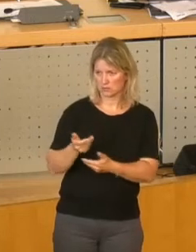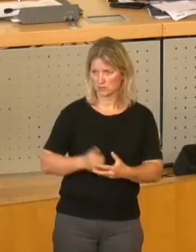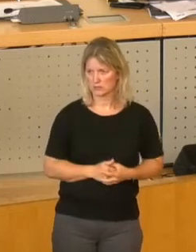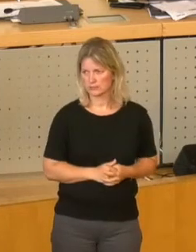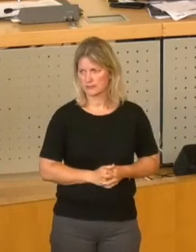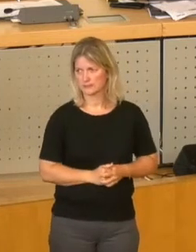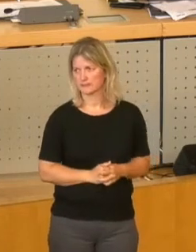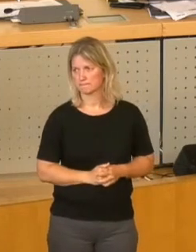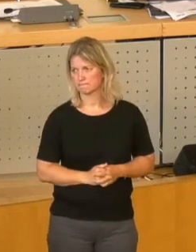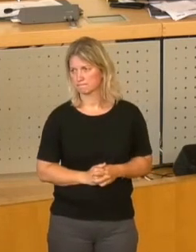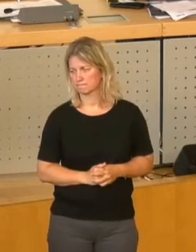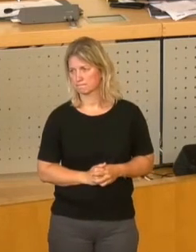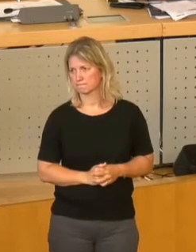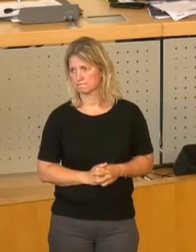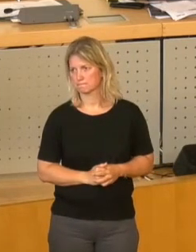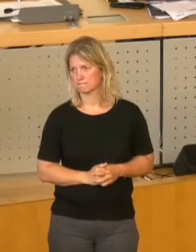Herr Dr. Brauns.